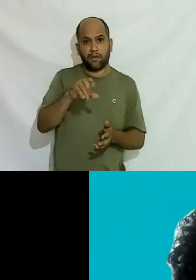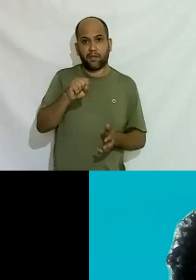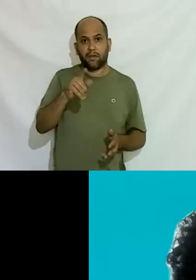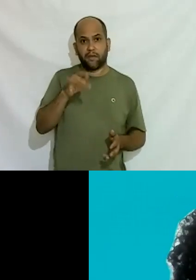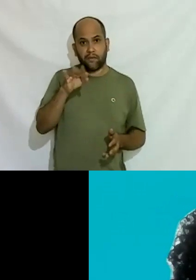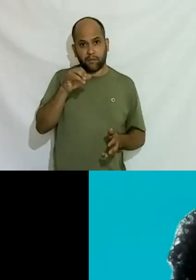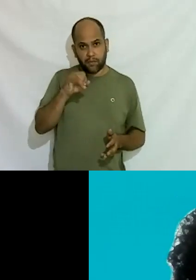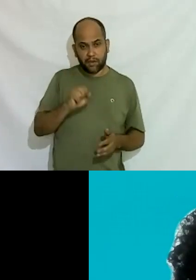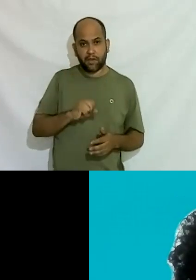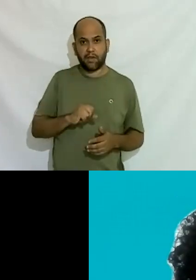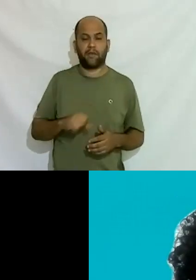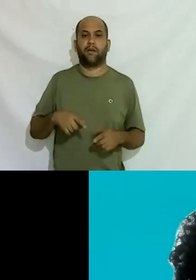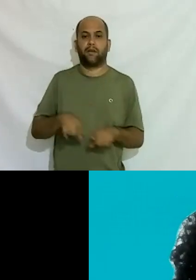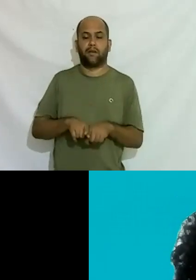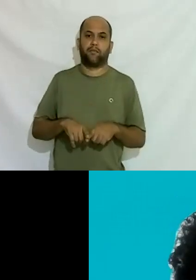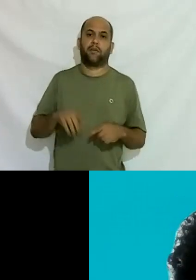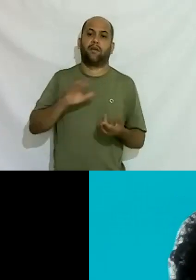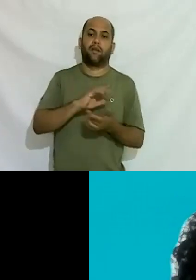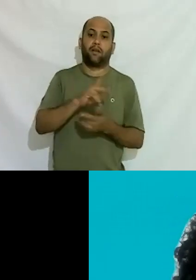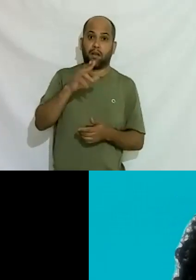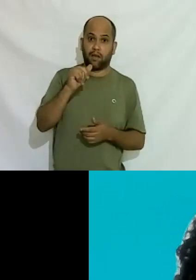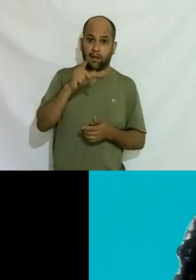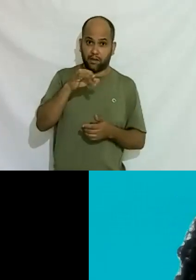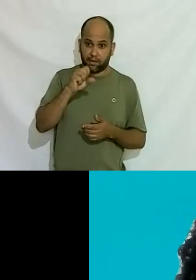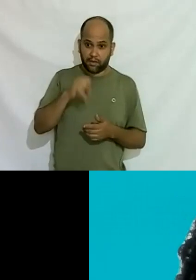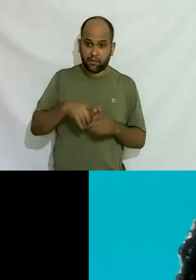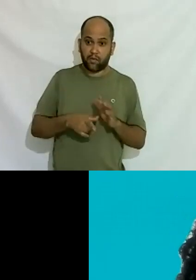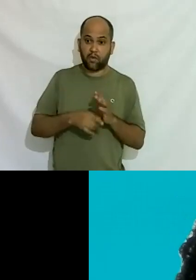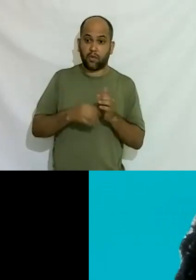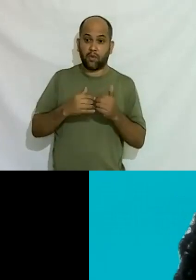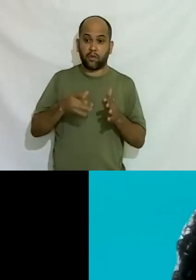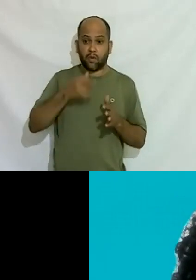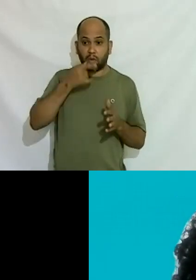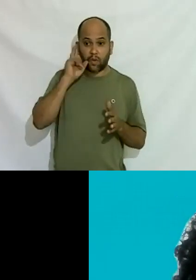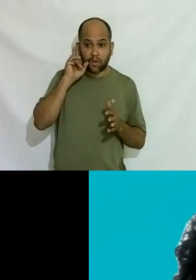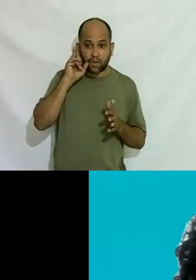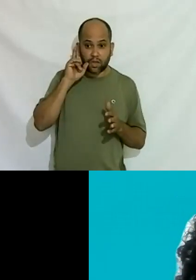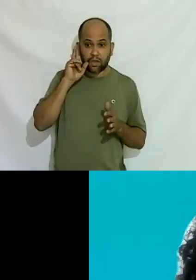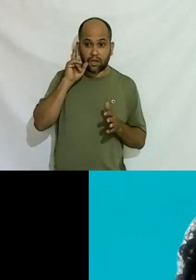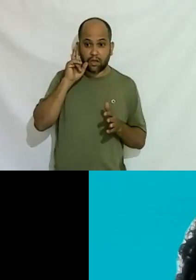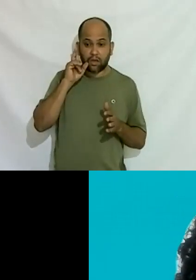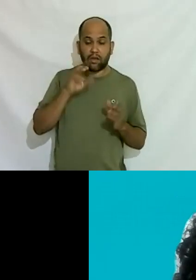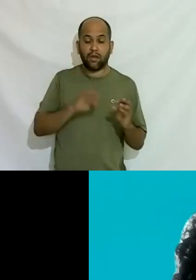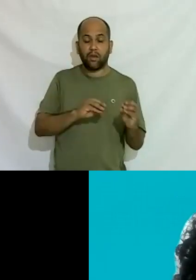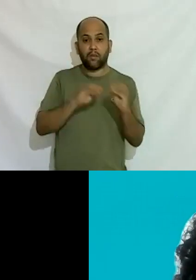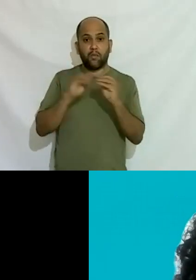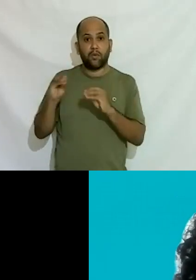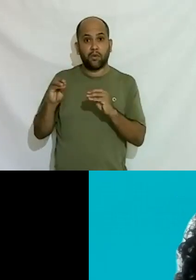de racismo que a partir de desde ontem deixou de ser passou a ser